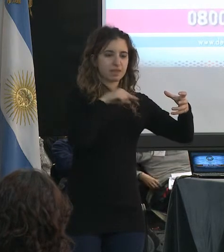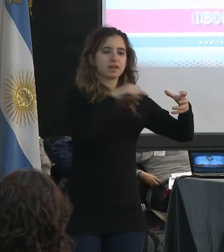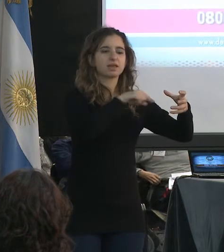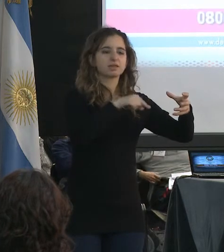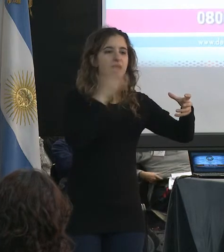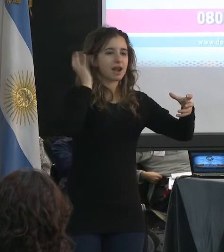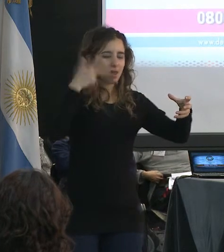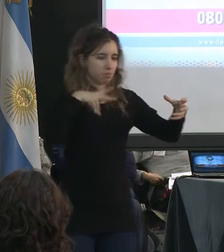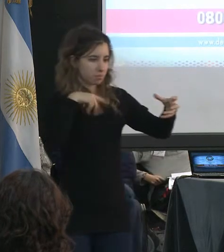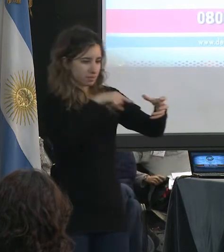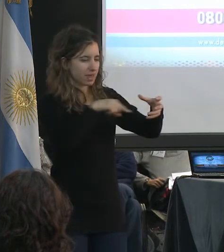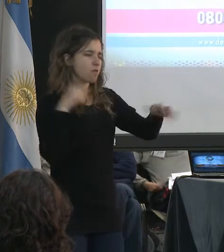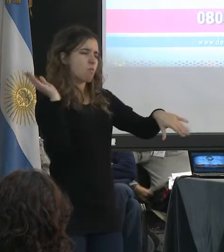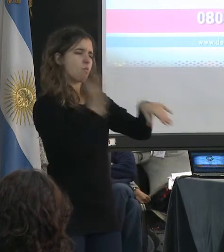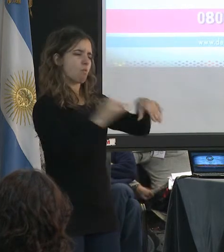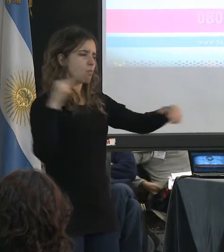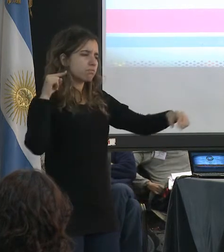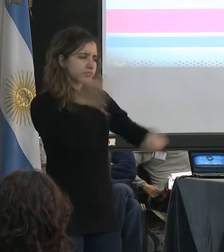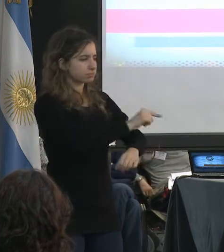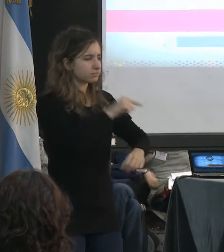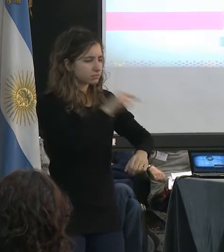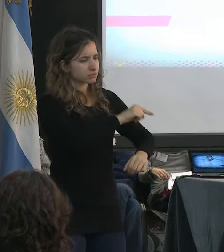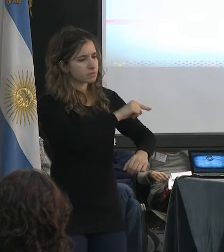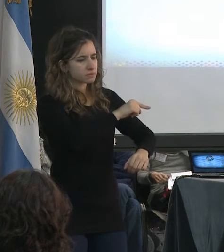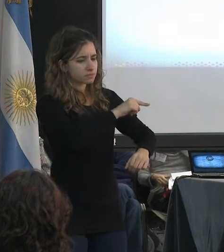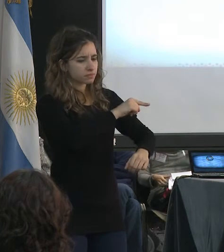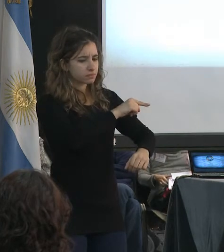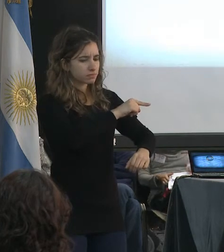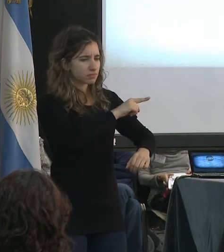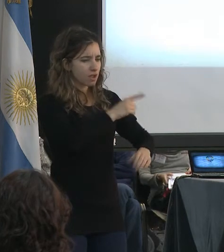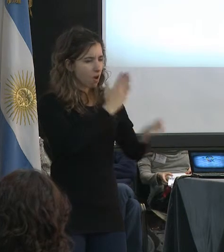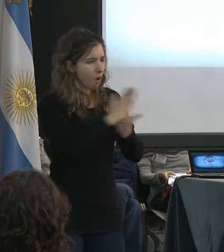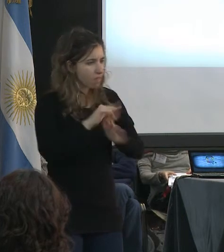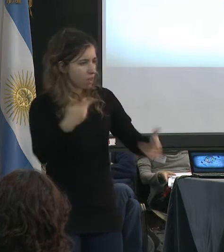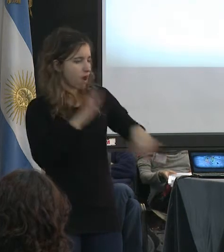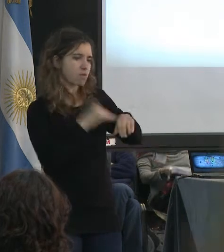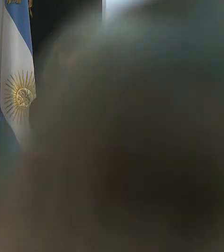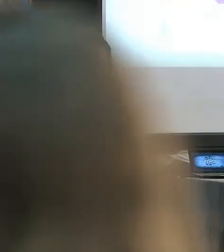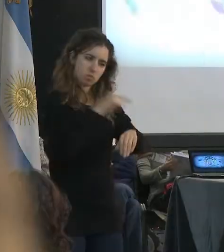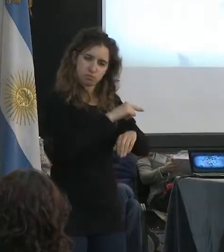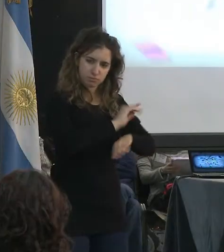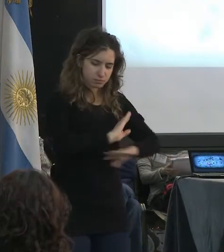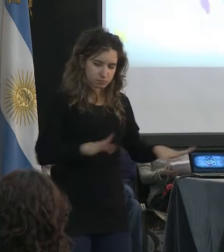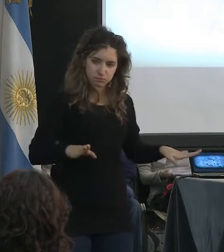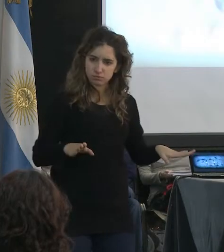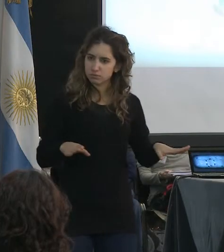fue el culpable principal de que no se desarrollara ordenadamente la radiodifusión en nuestro país.